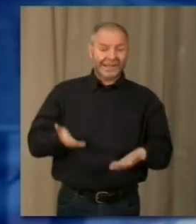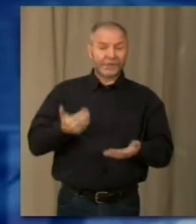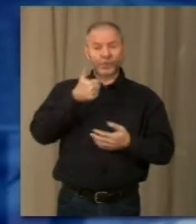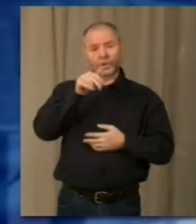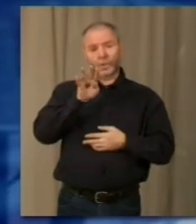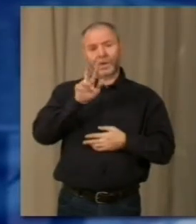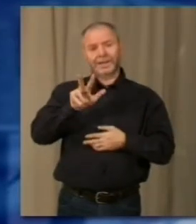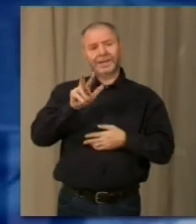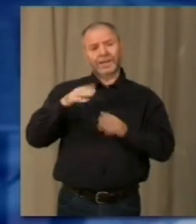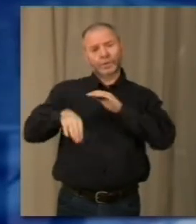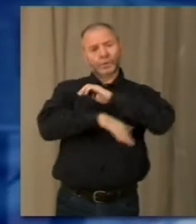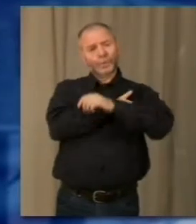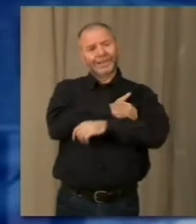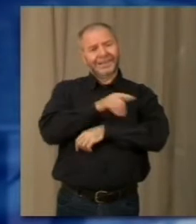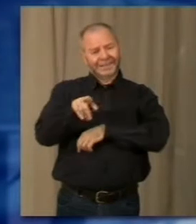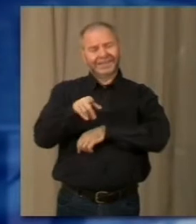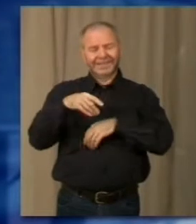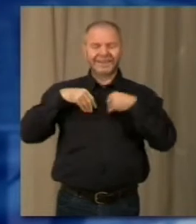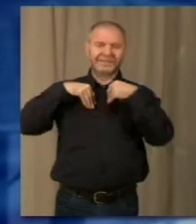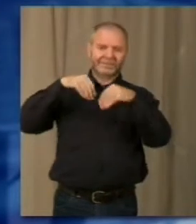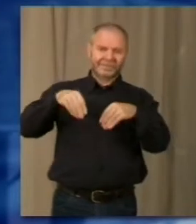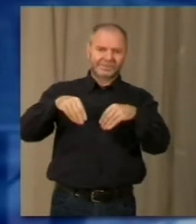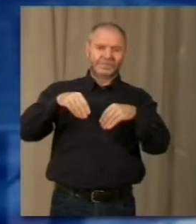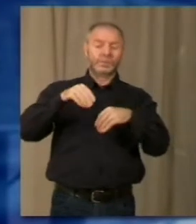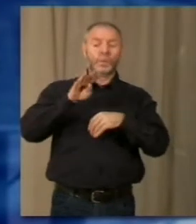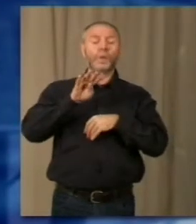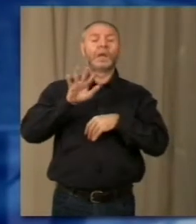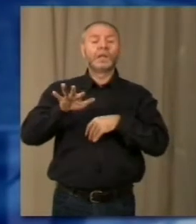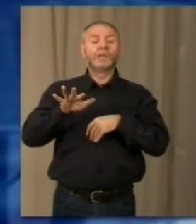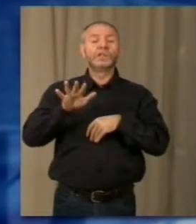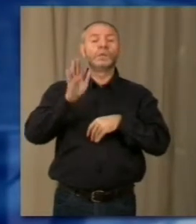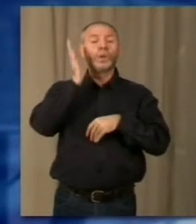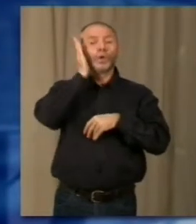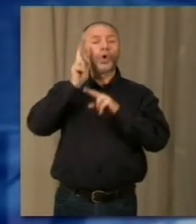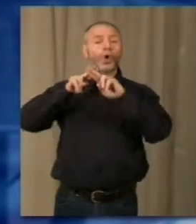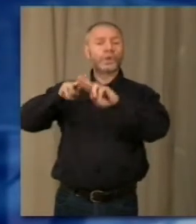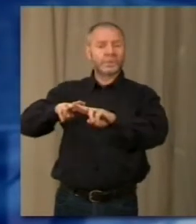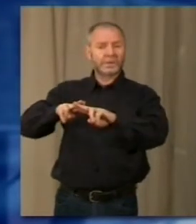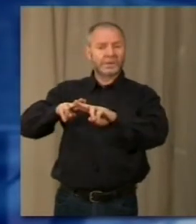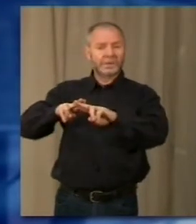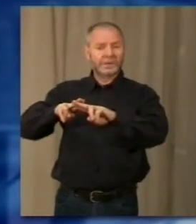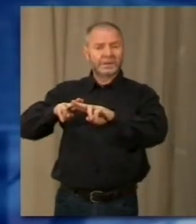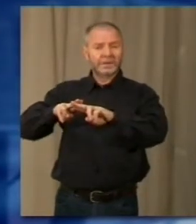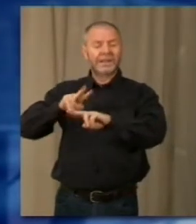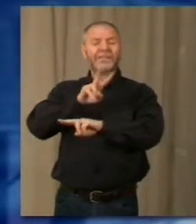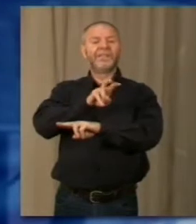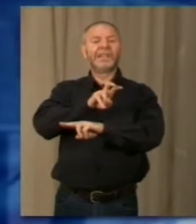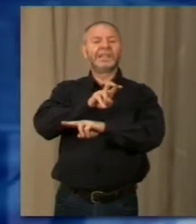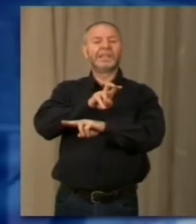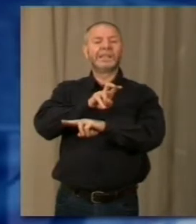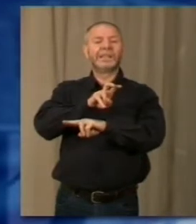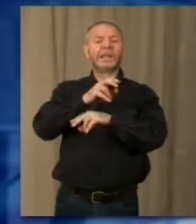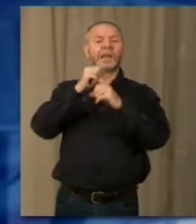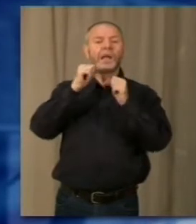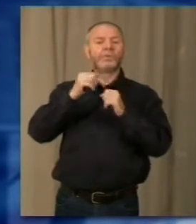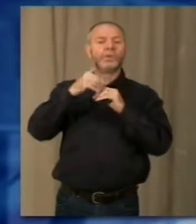studenti che frequentano l'Istituto Fobelli. Di questi 45 usufruiscono del convitto, 20 sono i convittori che risiedono oggi fuori